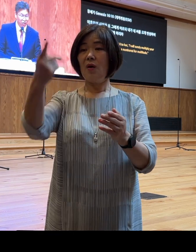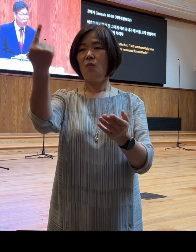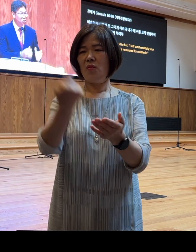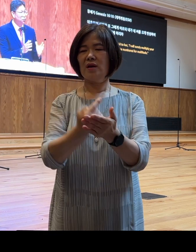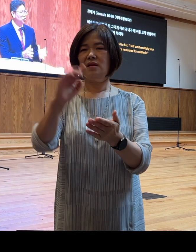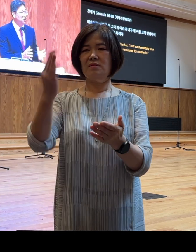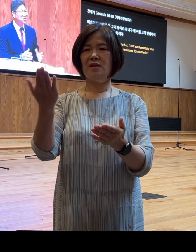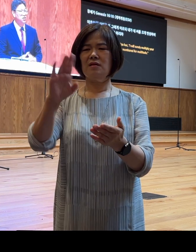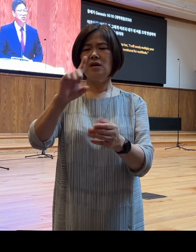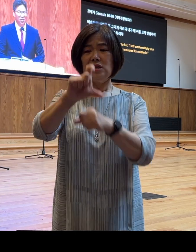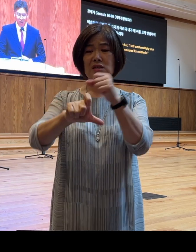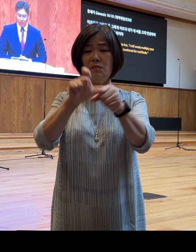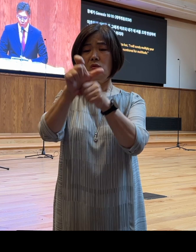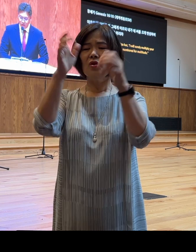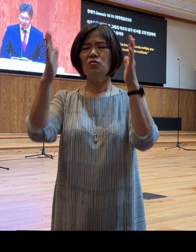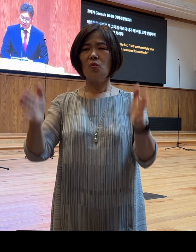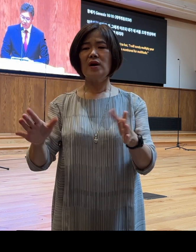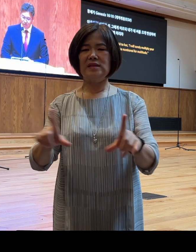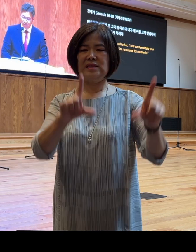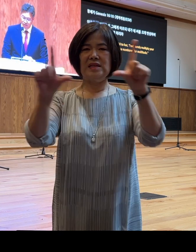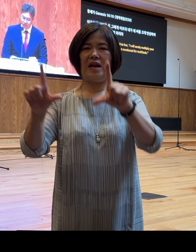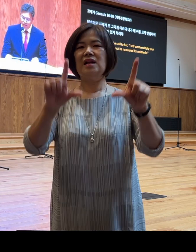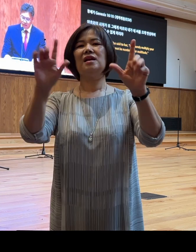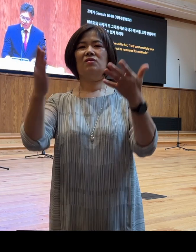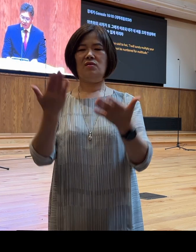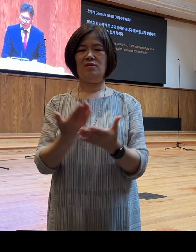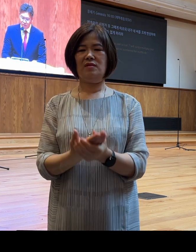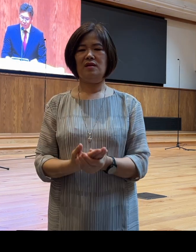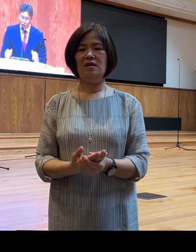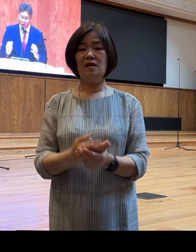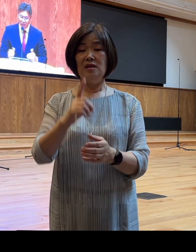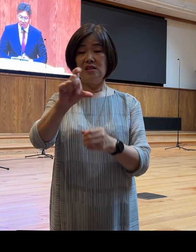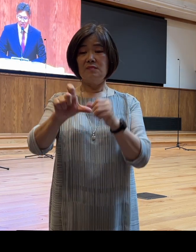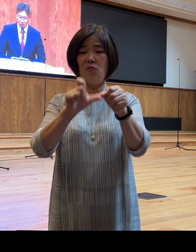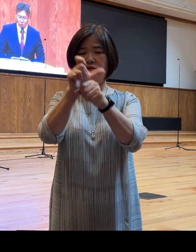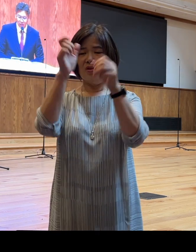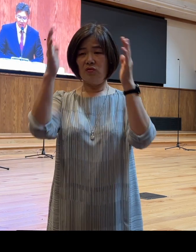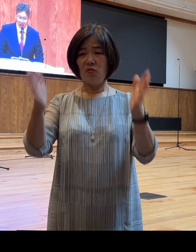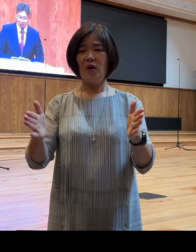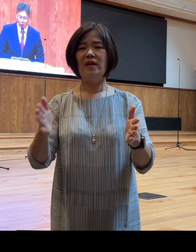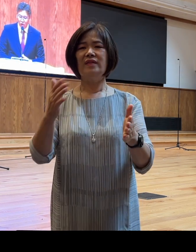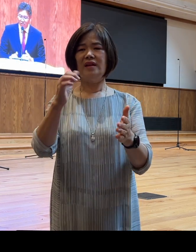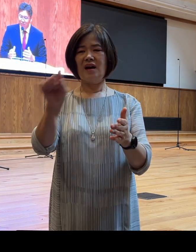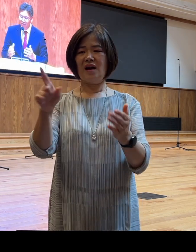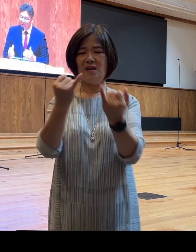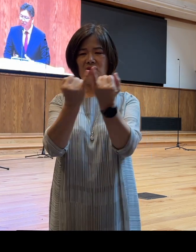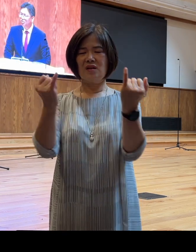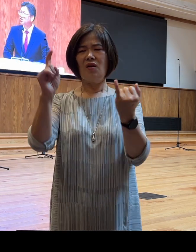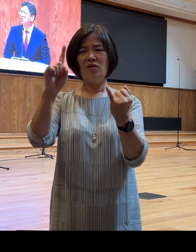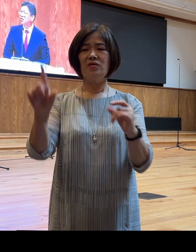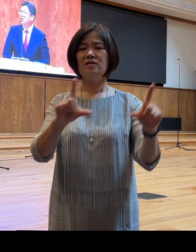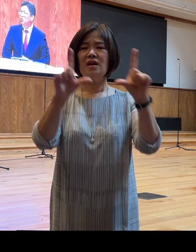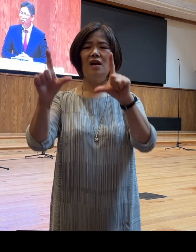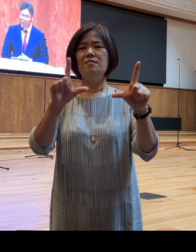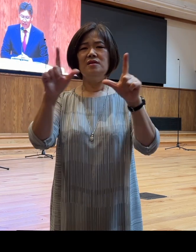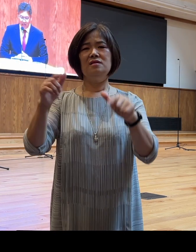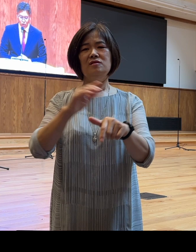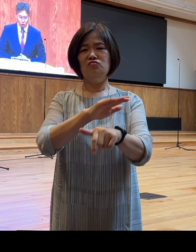15년의 시간을 보내게 된 것이죠 여러분 15년이라는 시간 동안 하갈이 어떤 삶을 살았는지 우리는 알 수 없지만